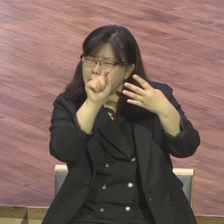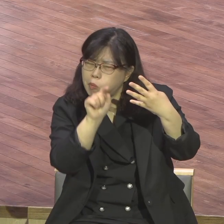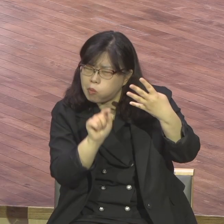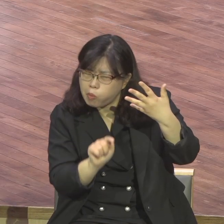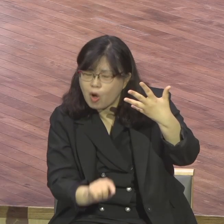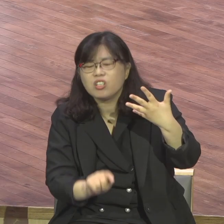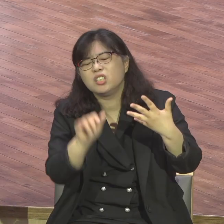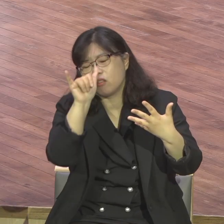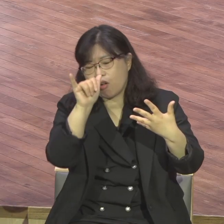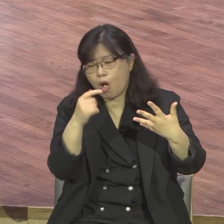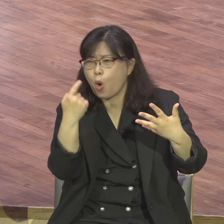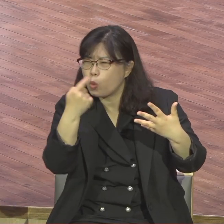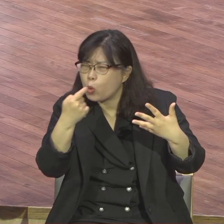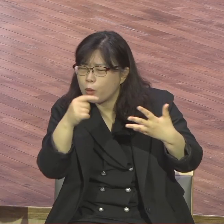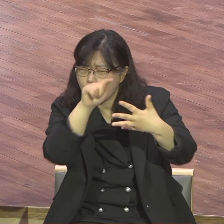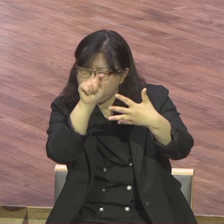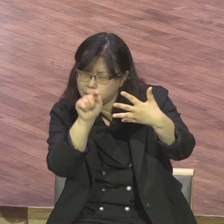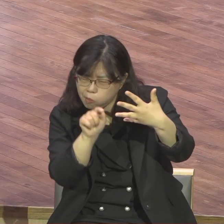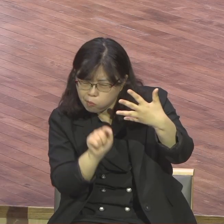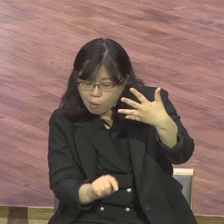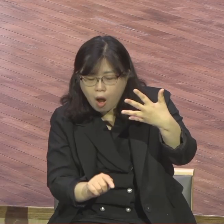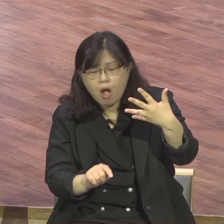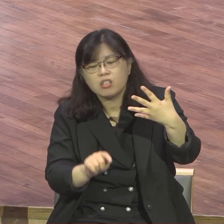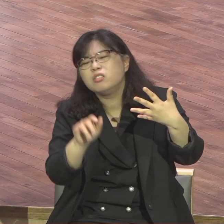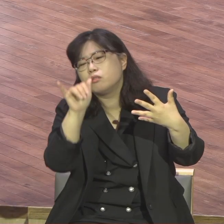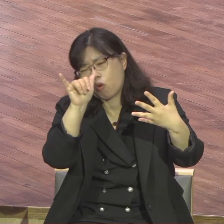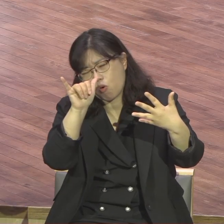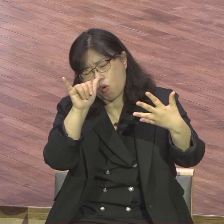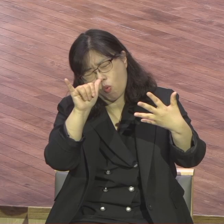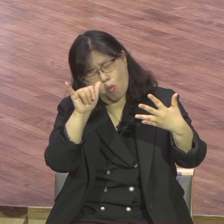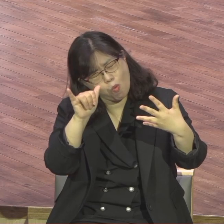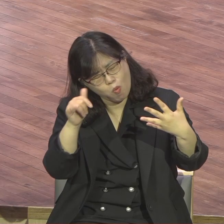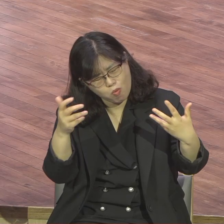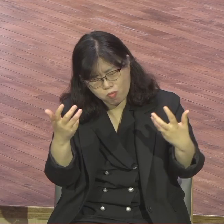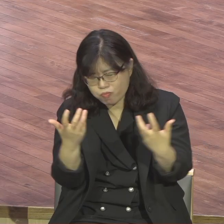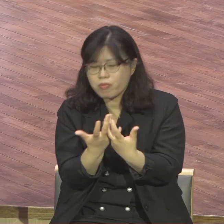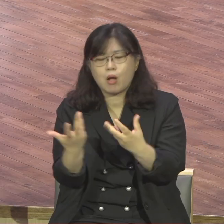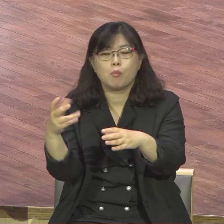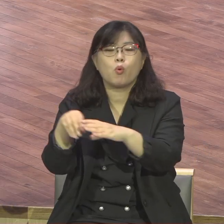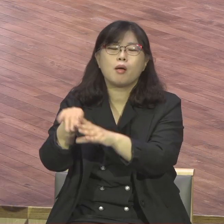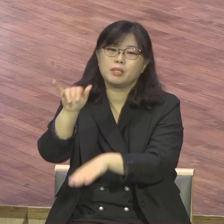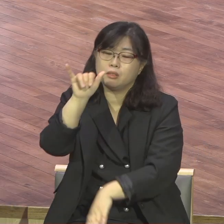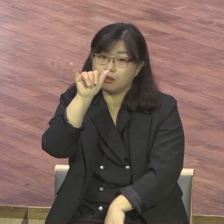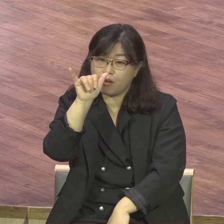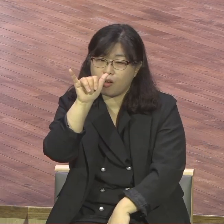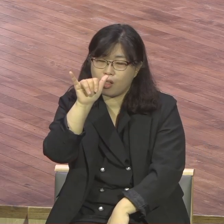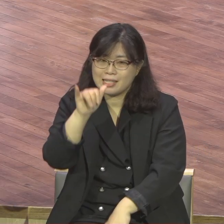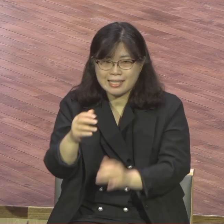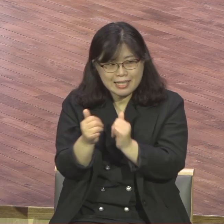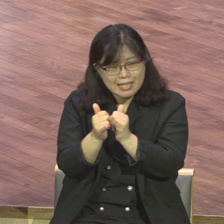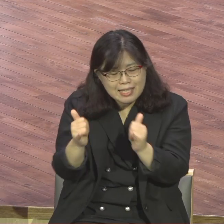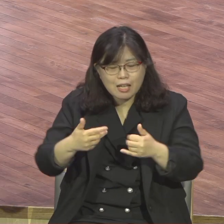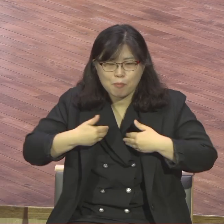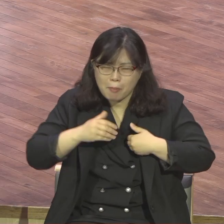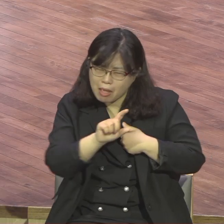그냥 읽는 이걸 정도가 아니라 이 속에 모든 인간에게 필요한 모든 게 다 들이 있다 그런데